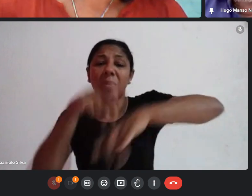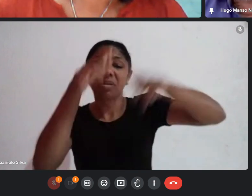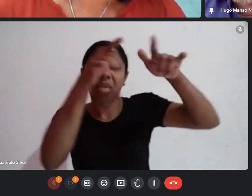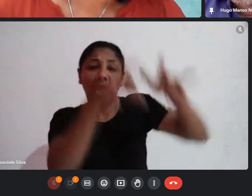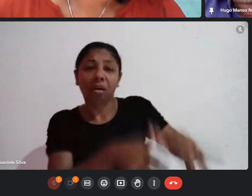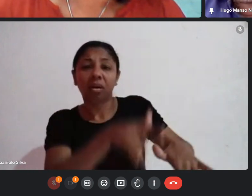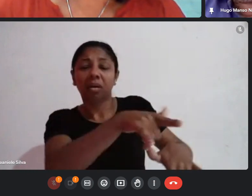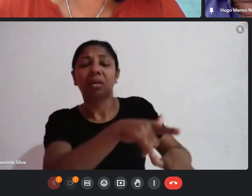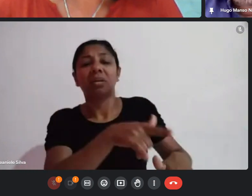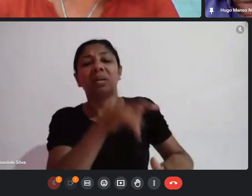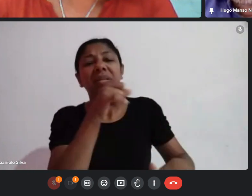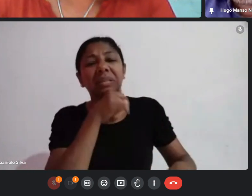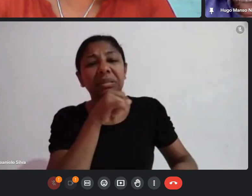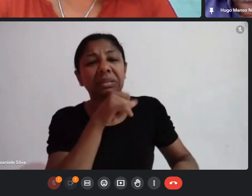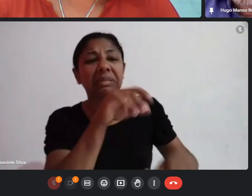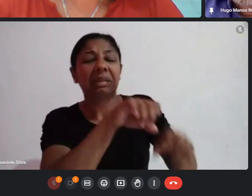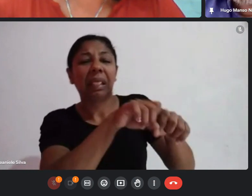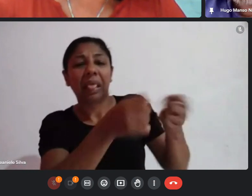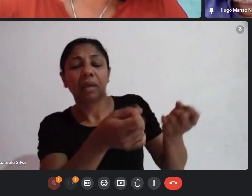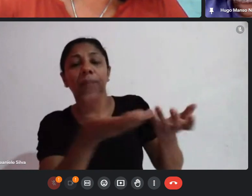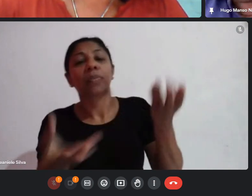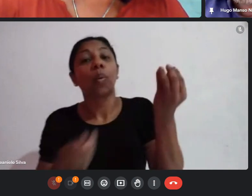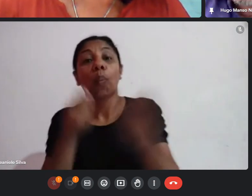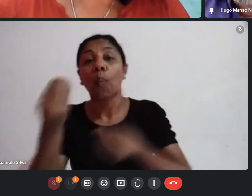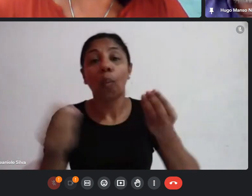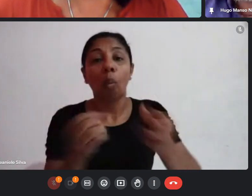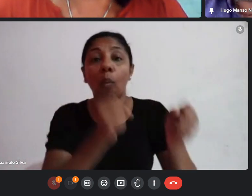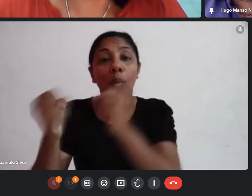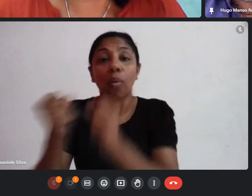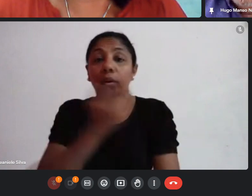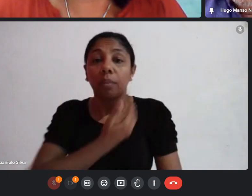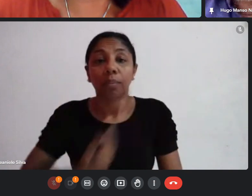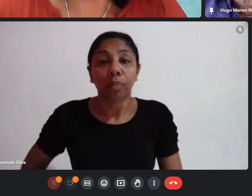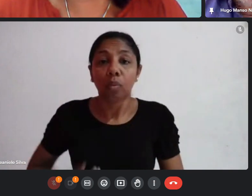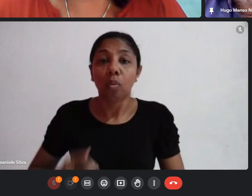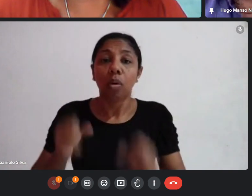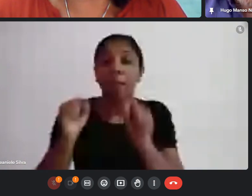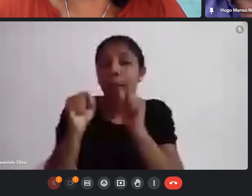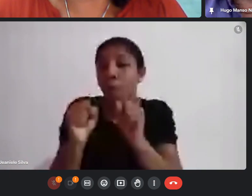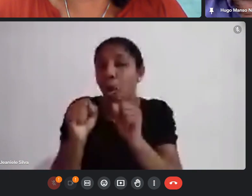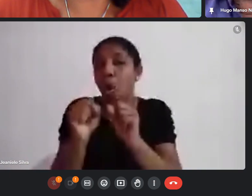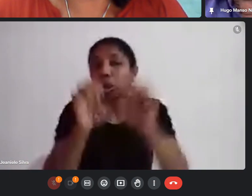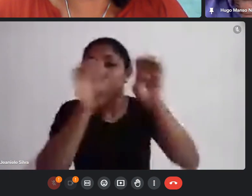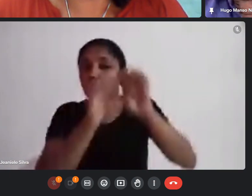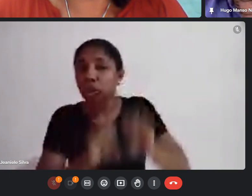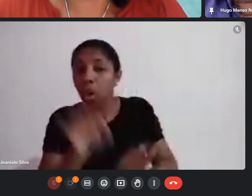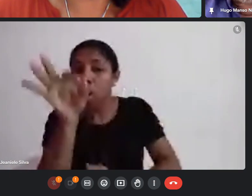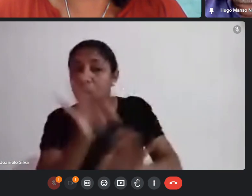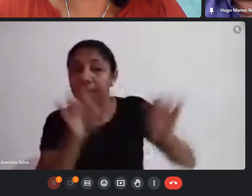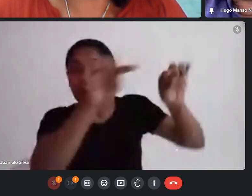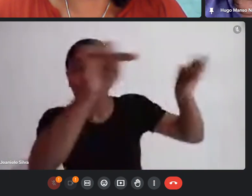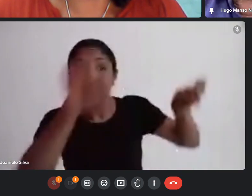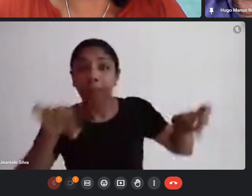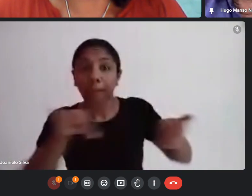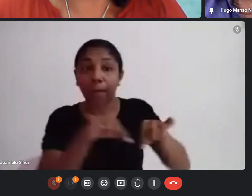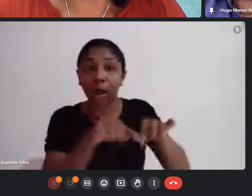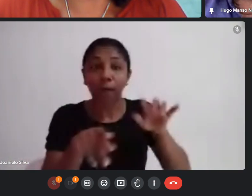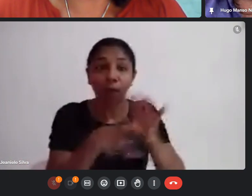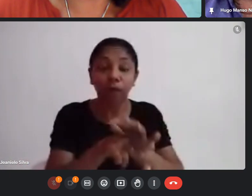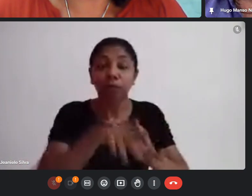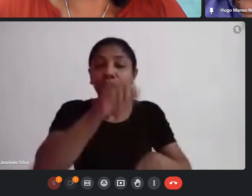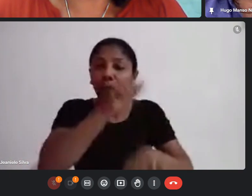é como o poder público poderia estruturar em espaços físicos